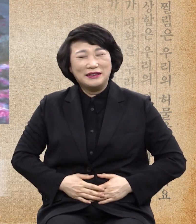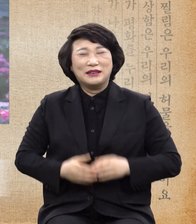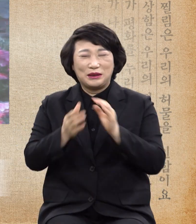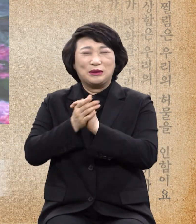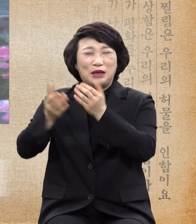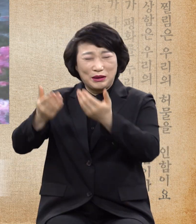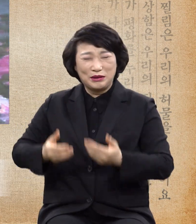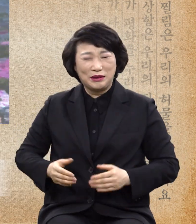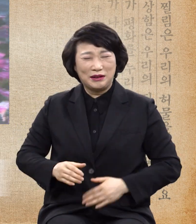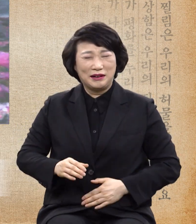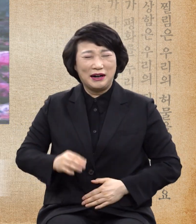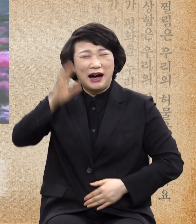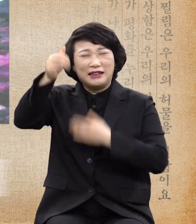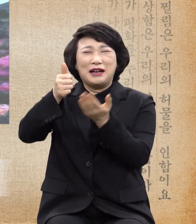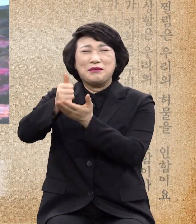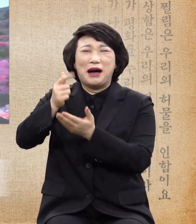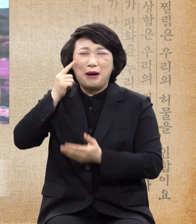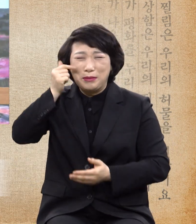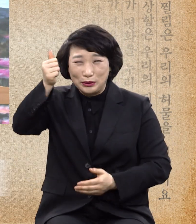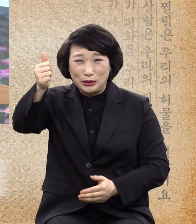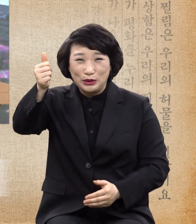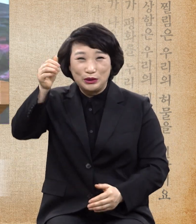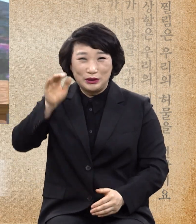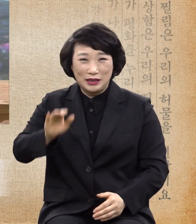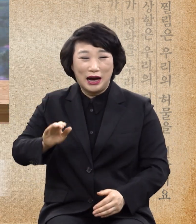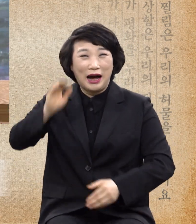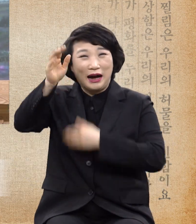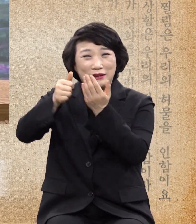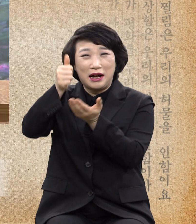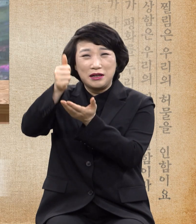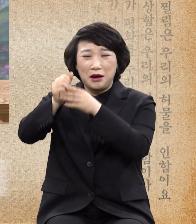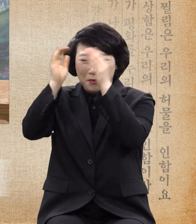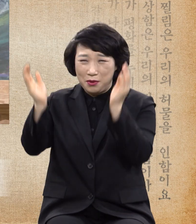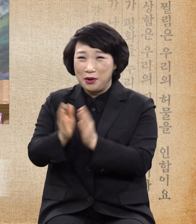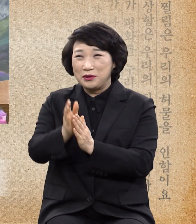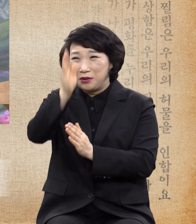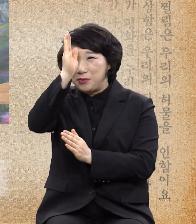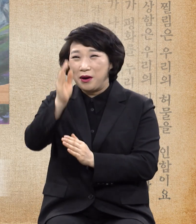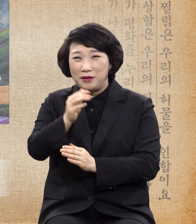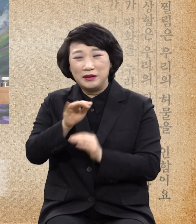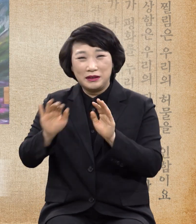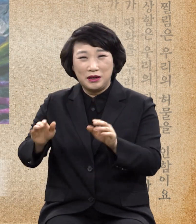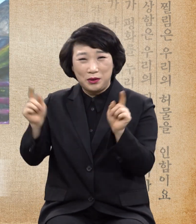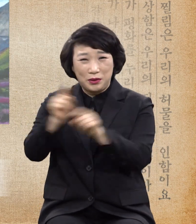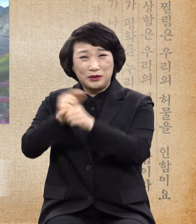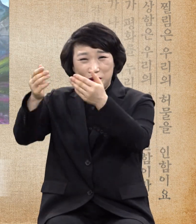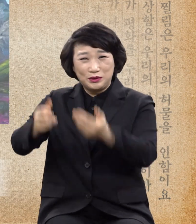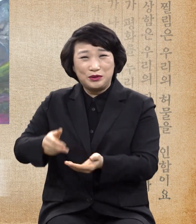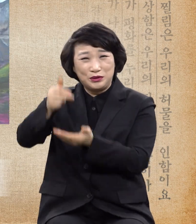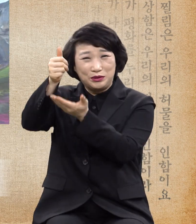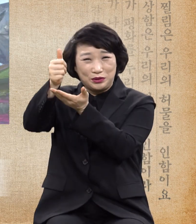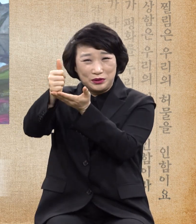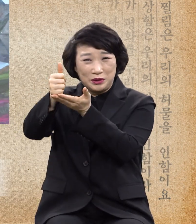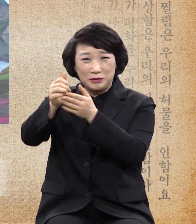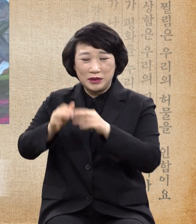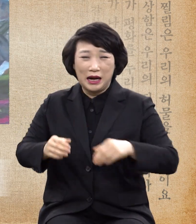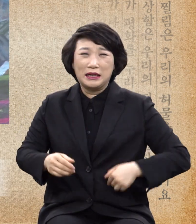하나님 우리 아버지 하나님은 만병의 대의사십니다. 이 배아픈거